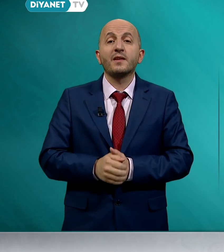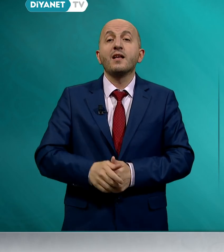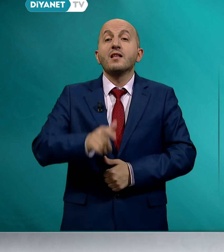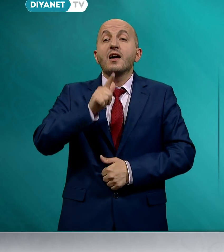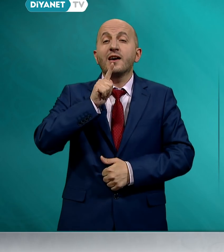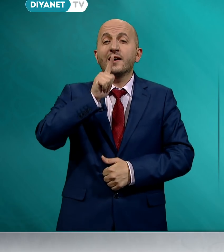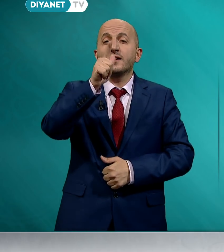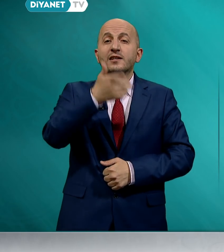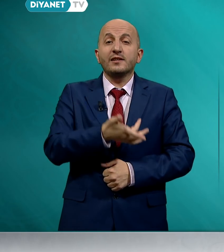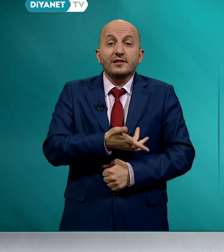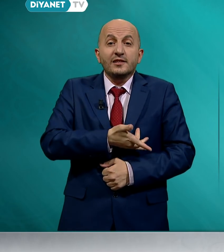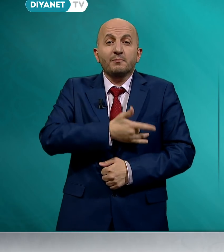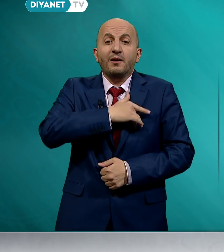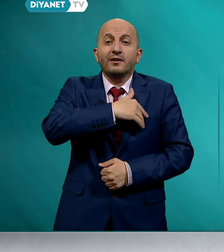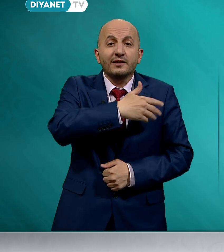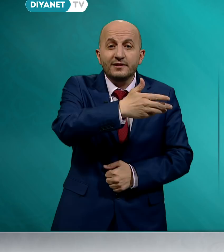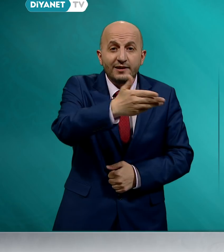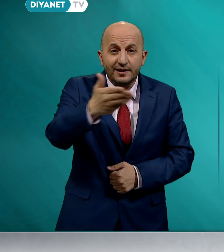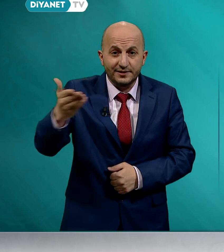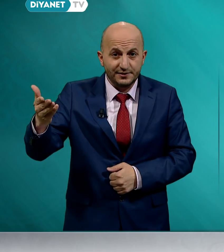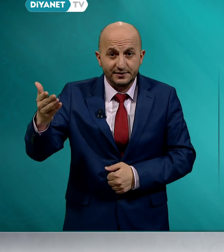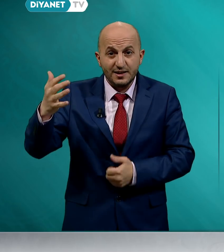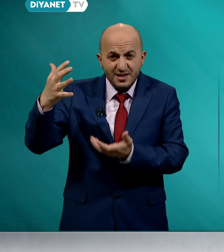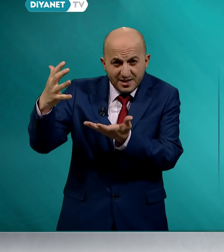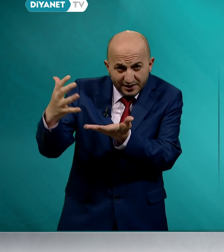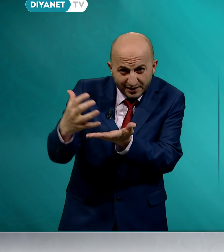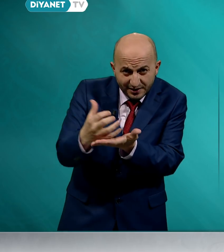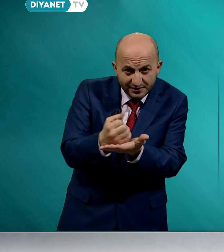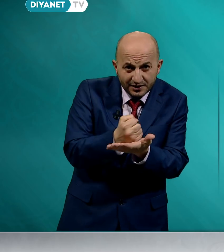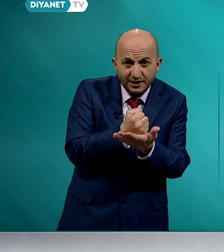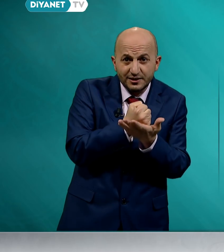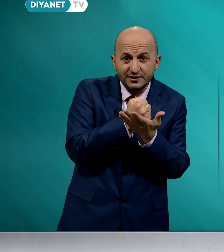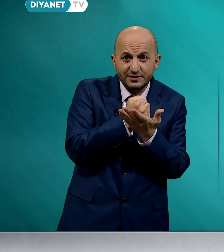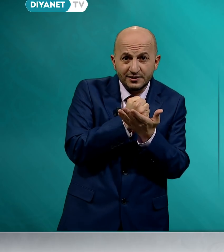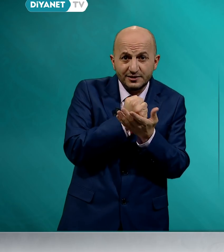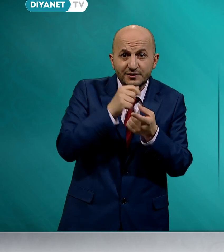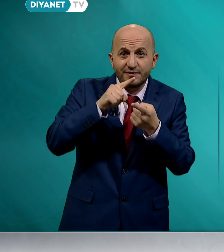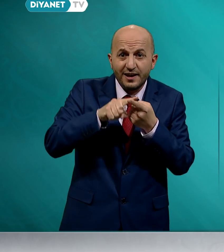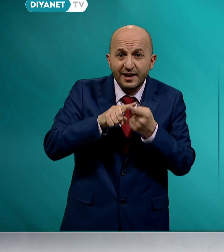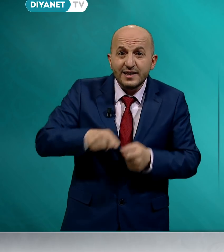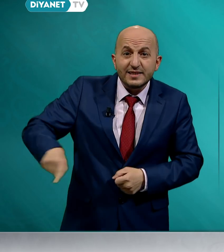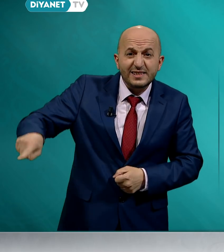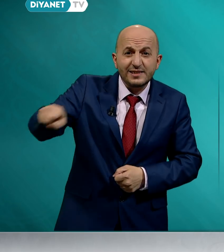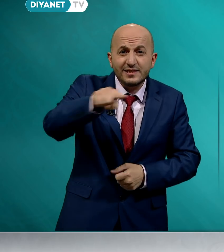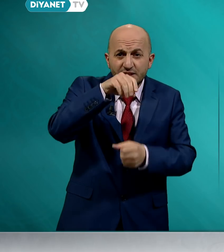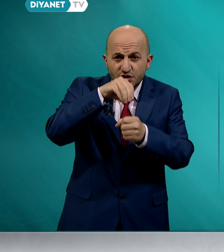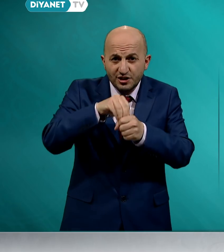Ey iman edenler, kazandıklarınızın ve sizin için